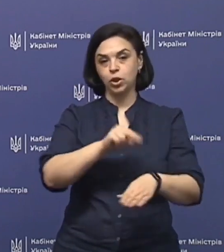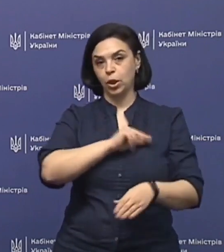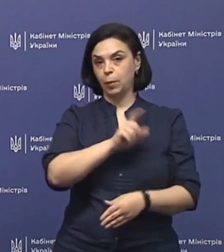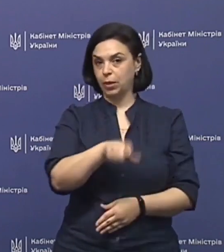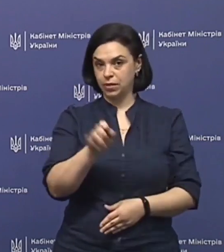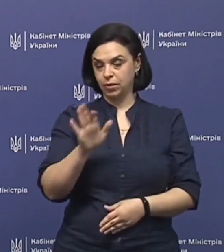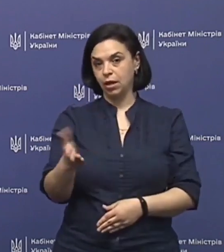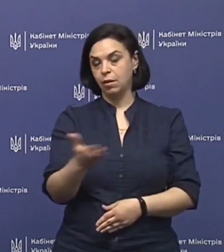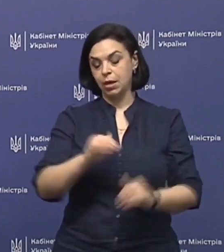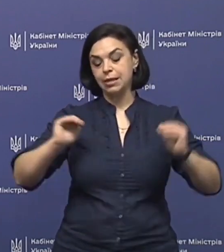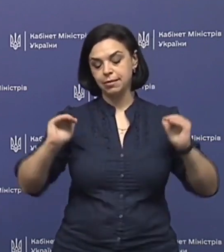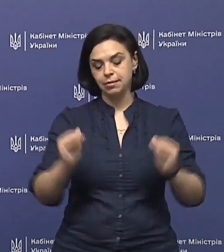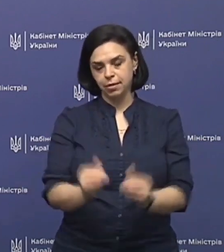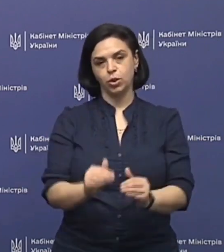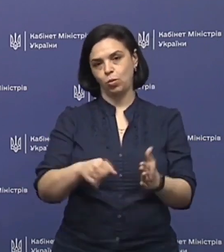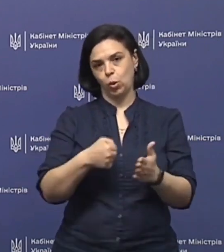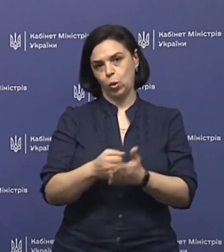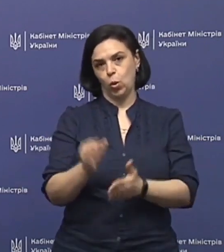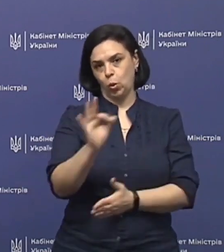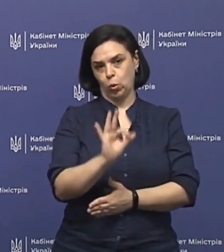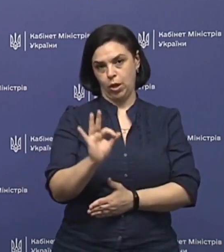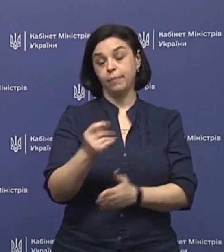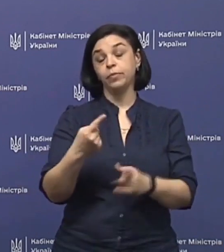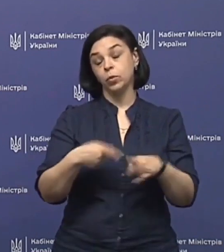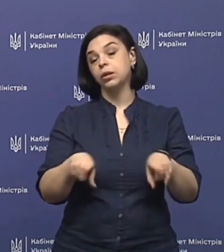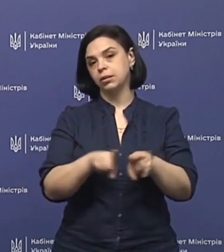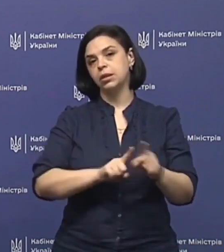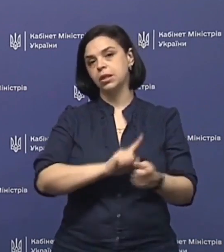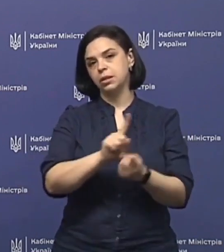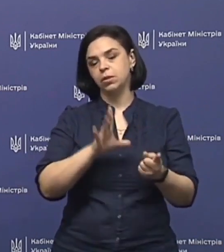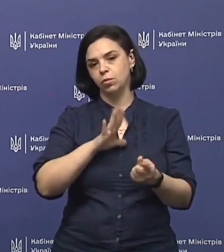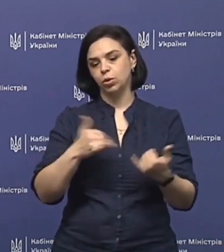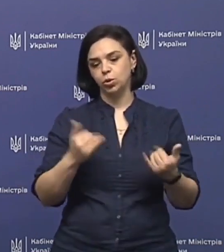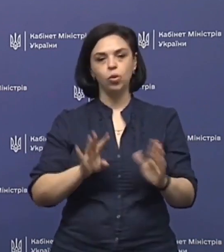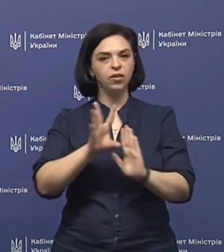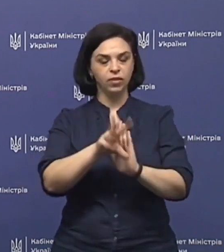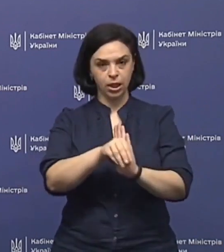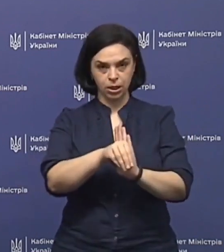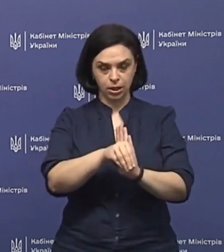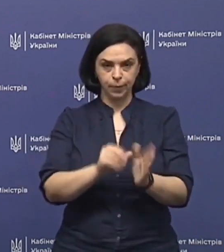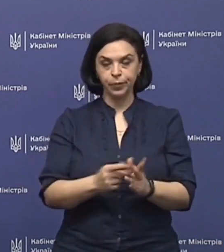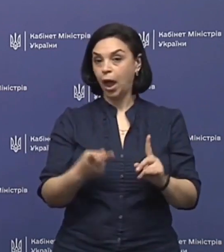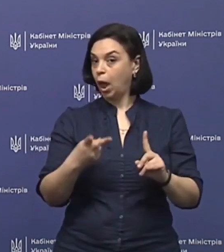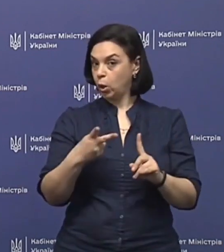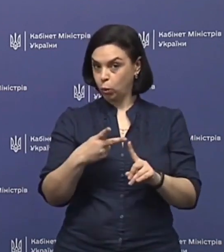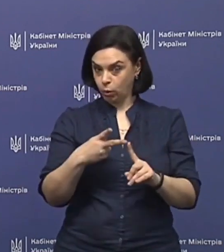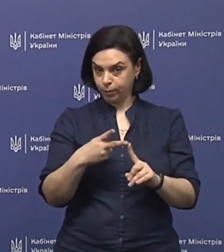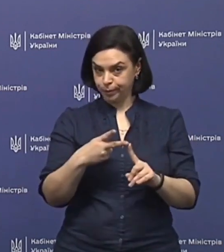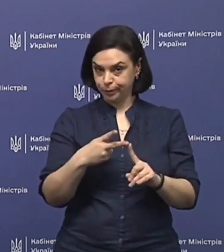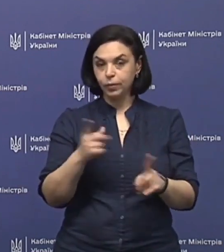працівників ми знизимо до нуля. Тобто, такі зміни були сьогодні внесені. Друге,